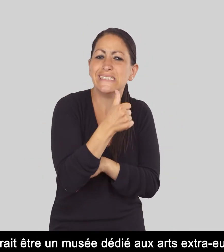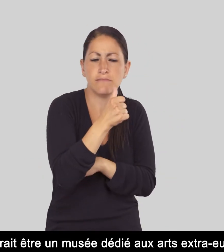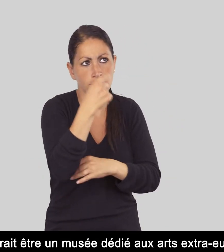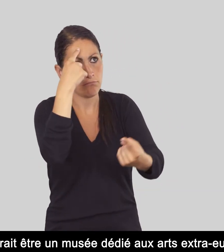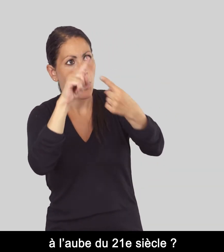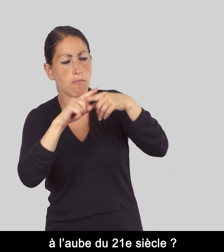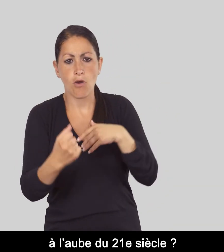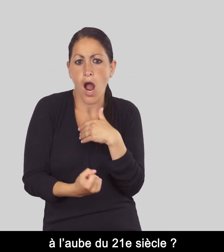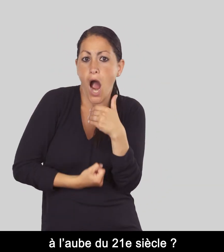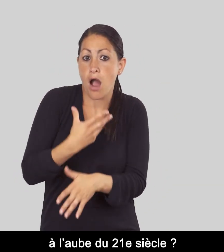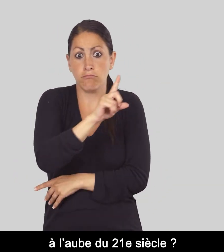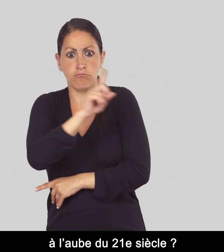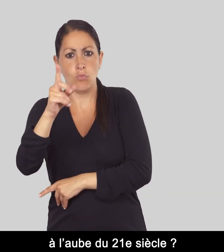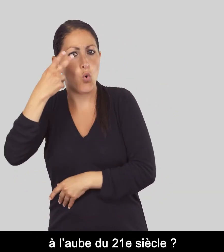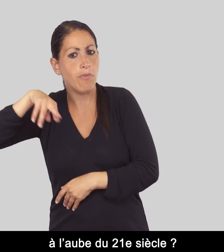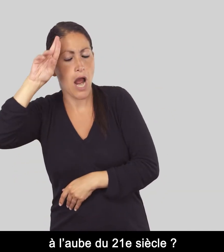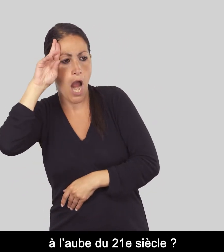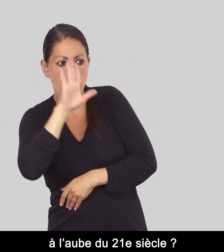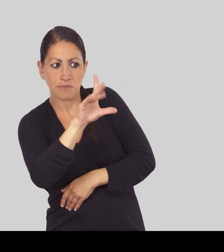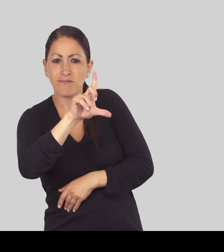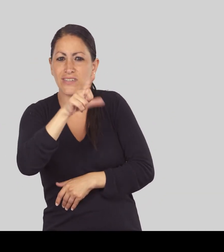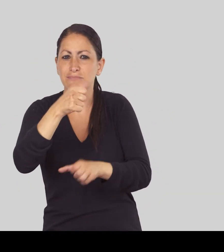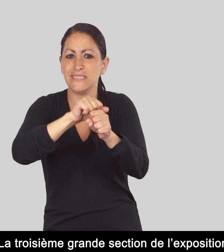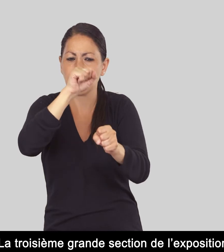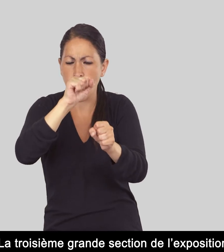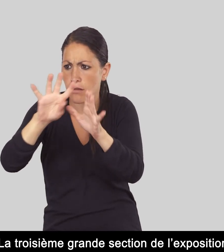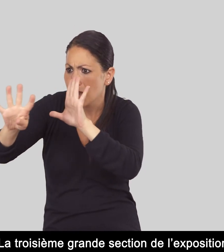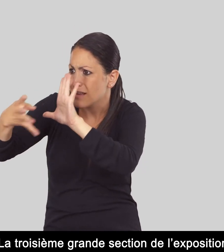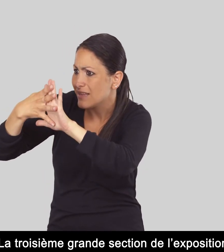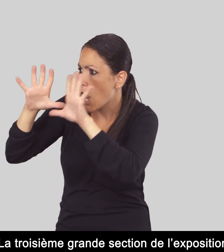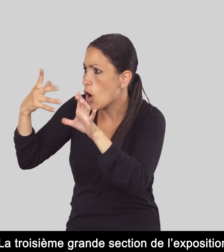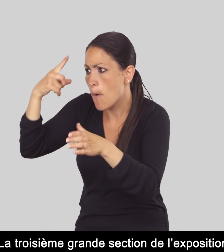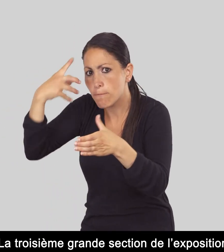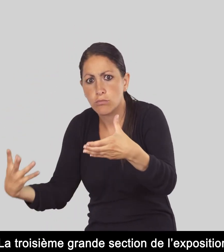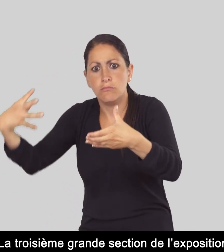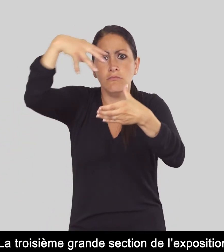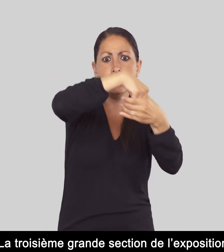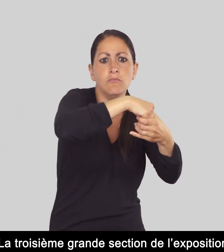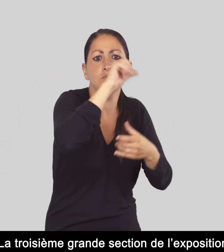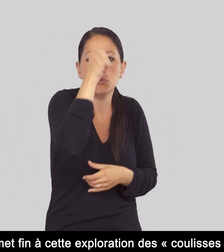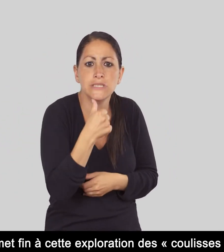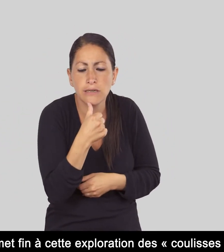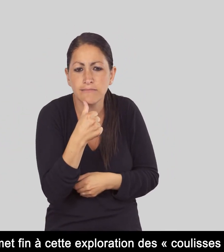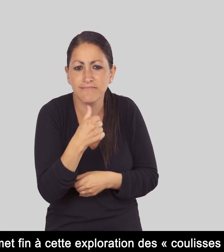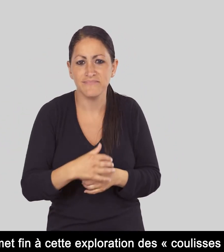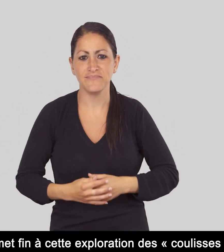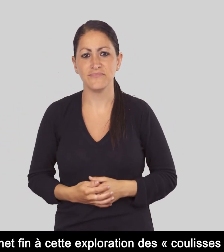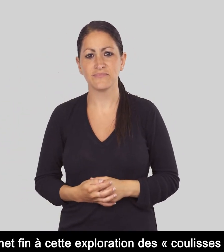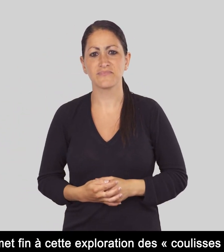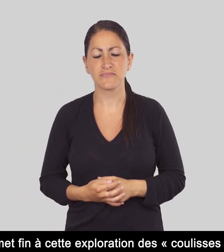-européens à l'aube du XXIe siècle ? La troisième grande section de l'exposition met fin à cette exploration